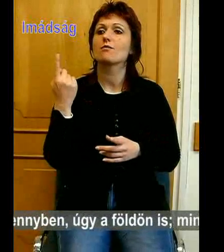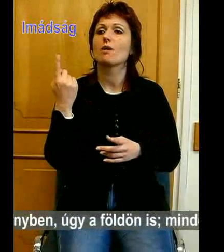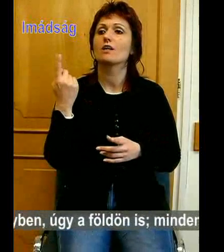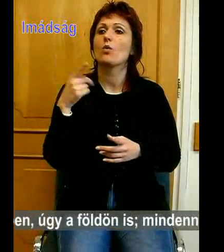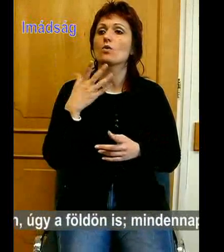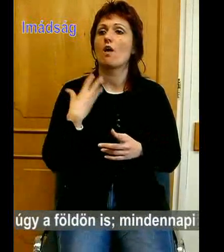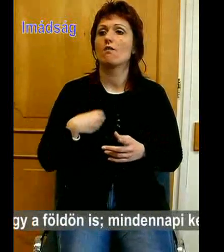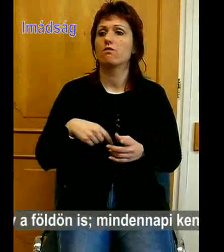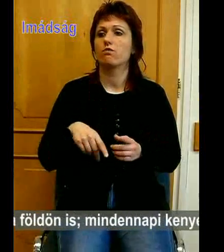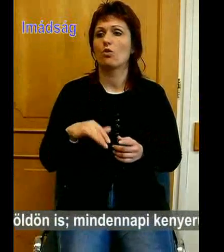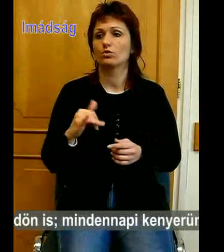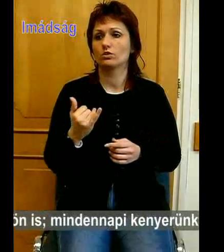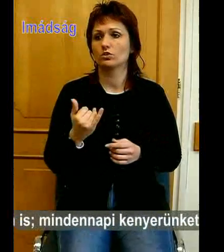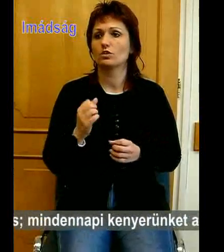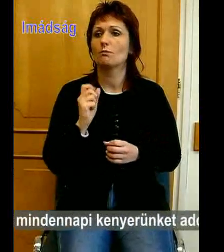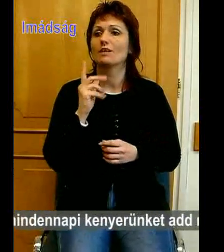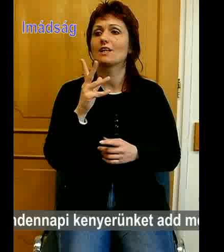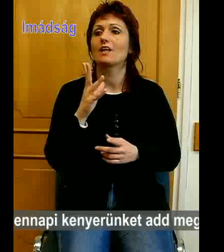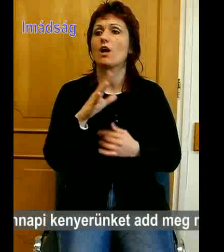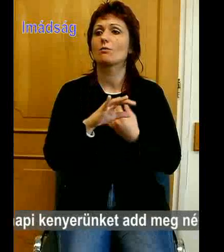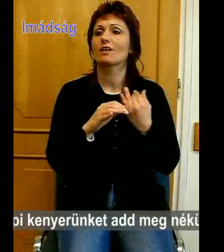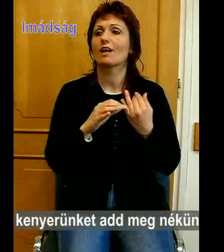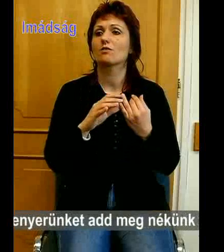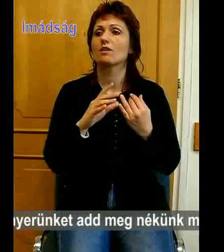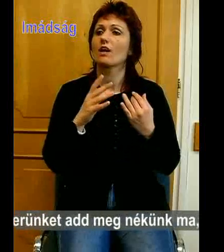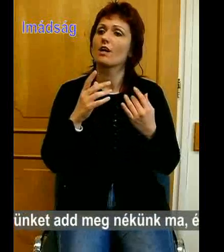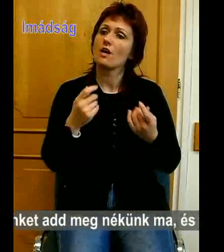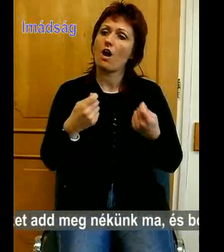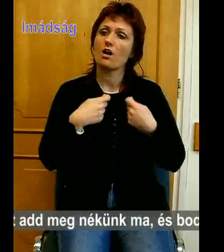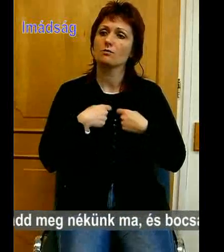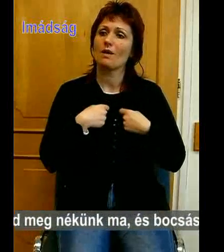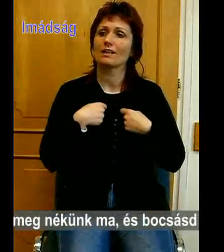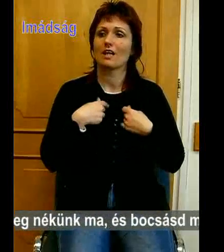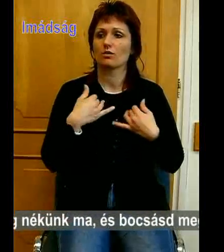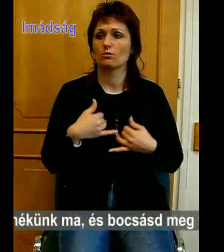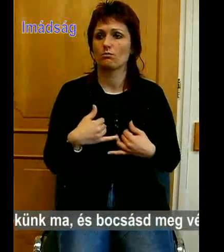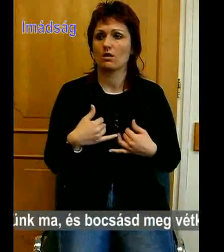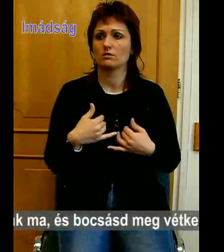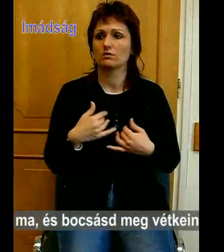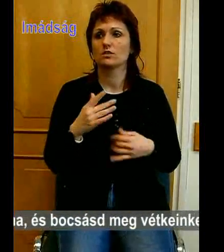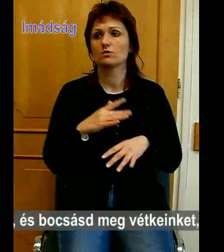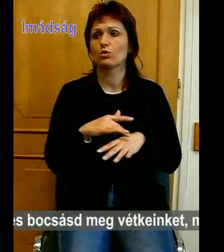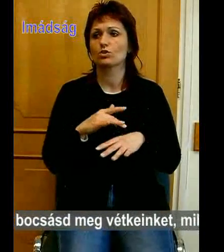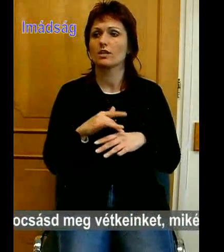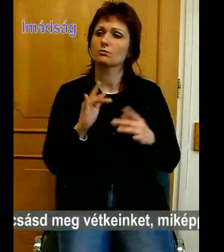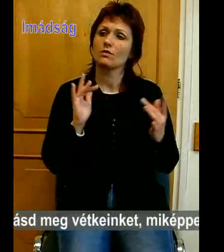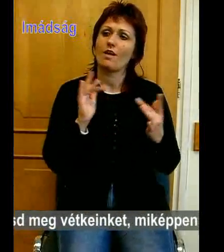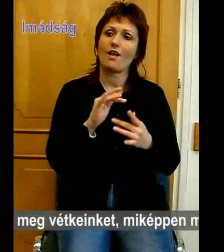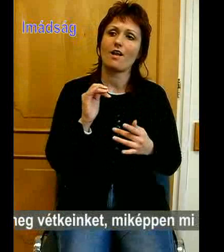úgy a földön is. Minden napi kenyőnket, add meg nékünkba. És bocsásd meg népkeinket,